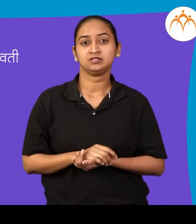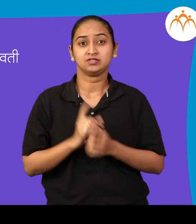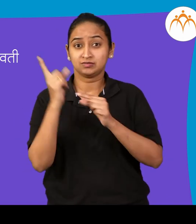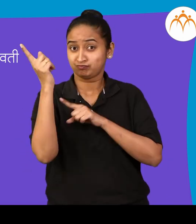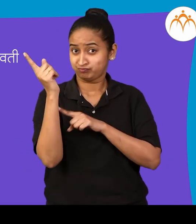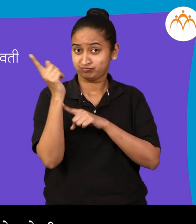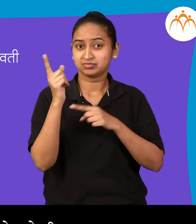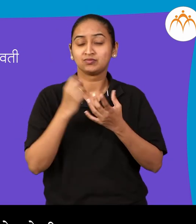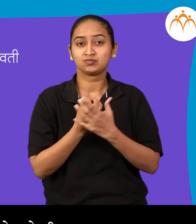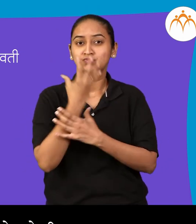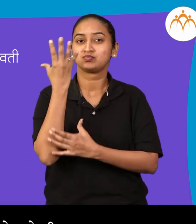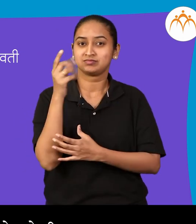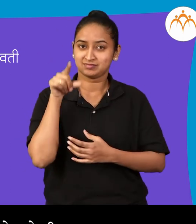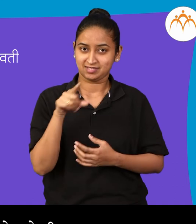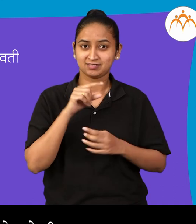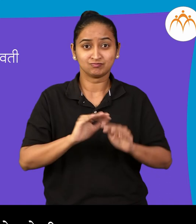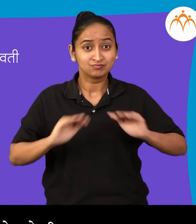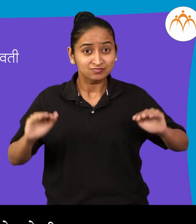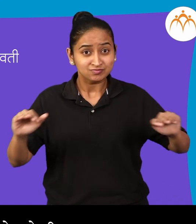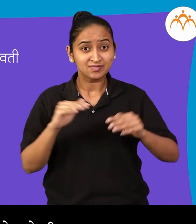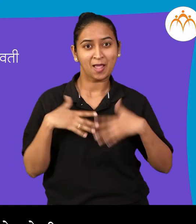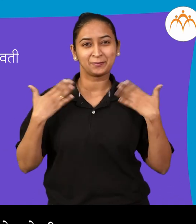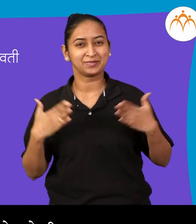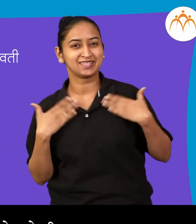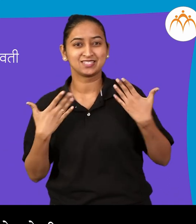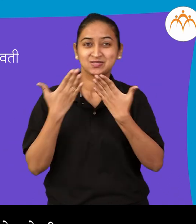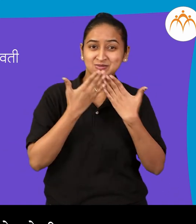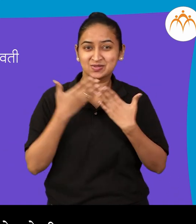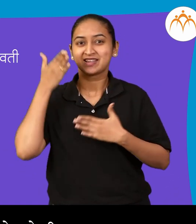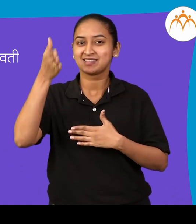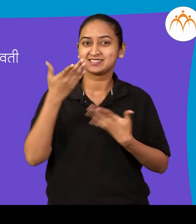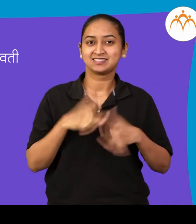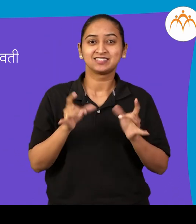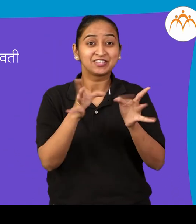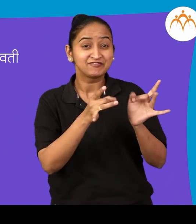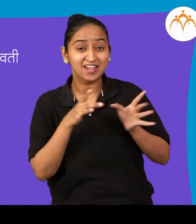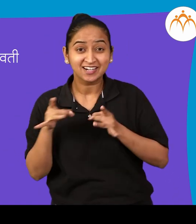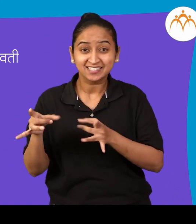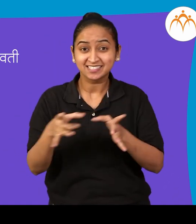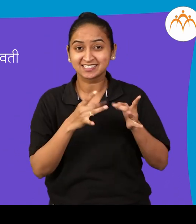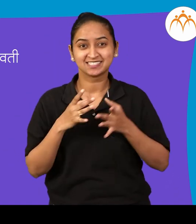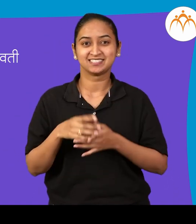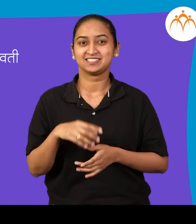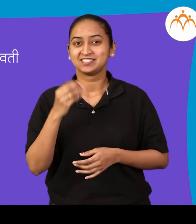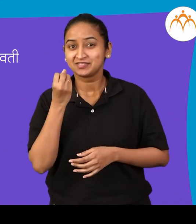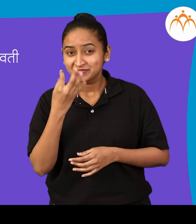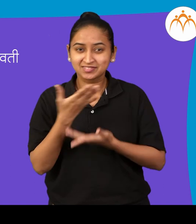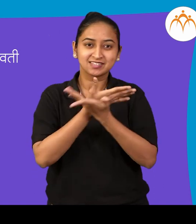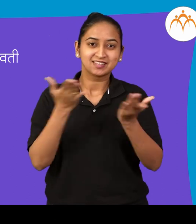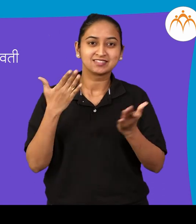मुले रमत गमत शायत गेली दिवाईत सग्या फरायाचा चट्टा